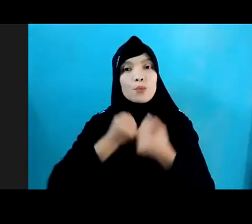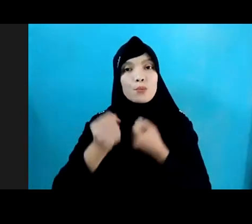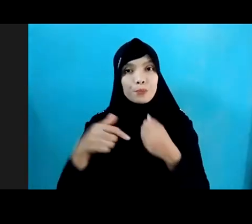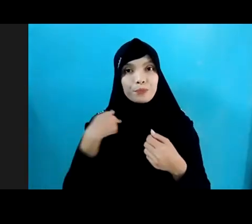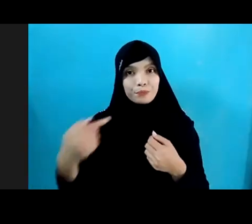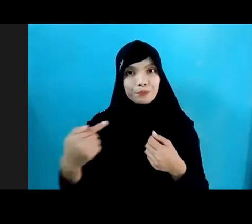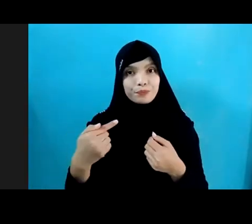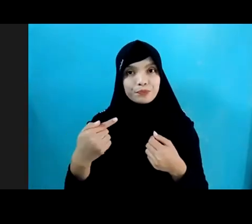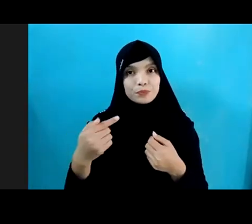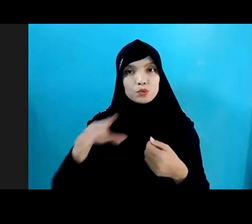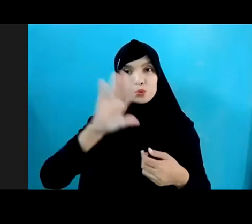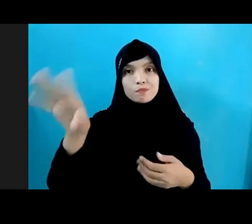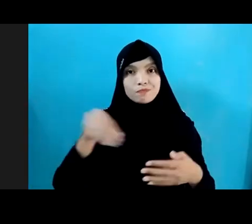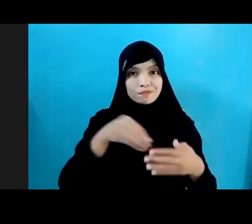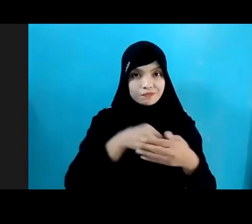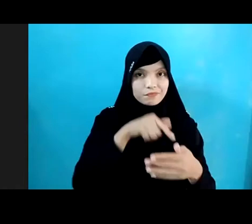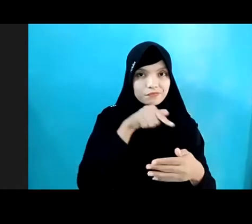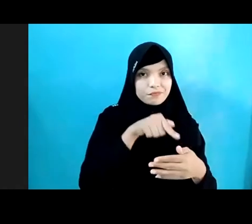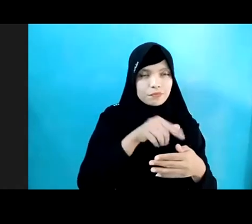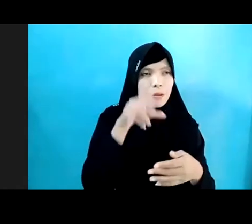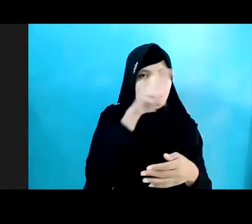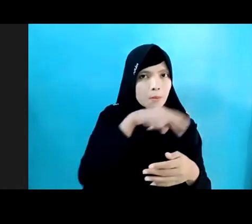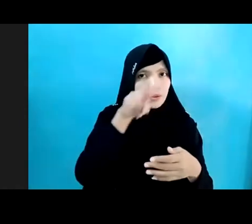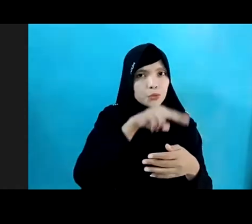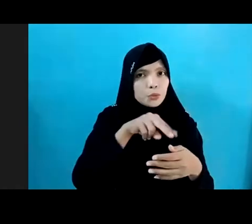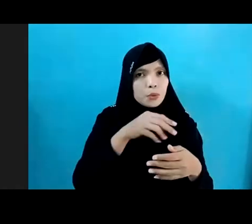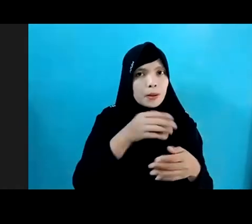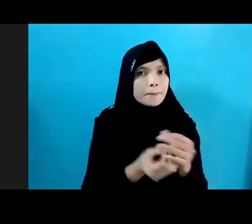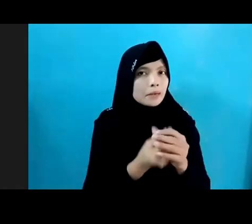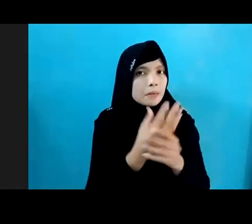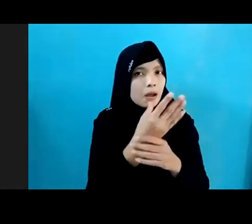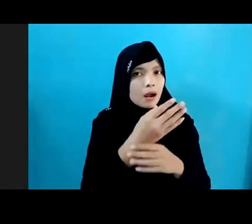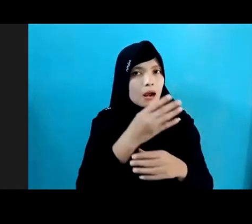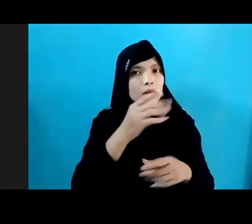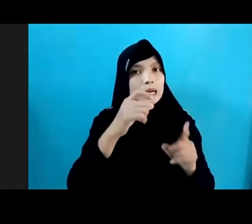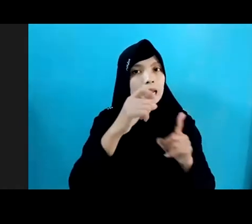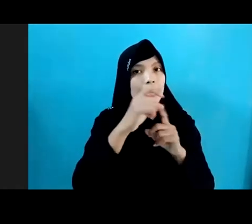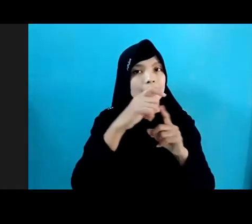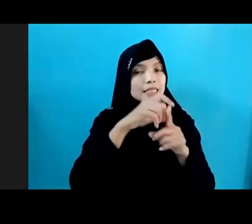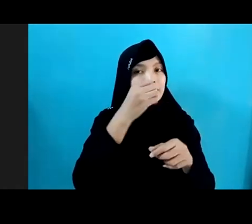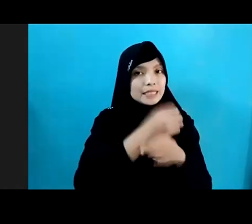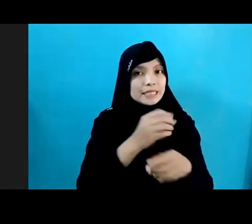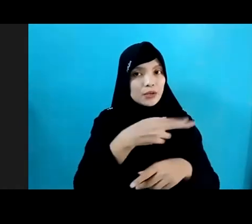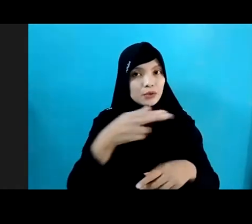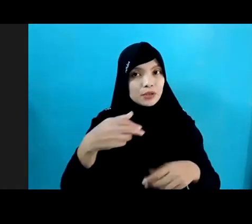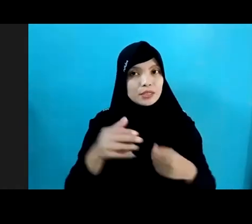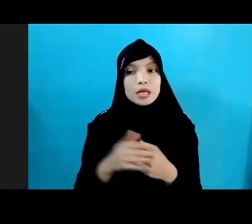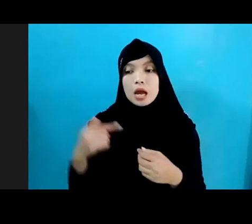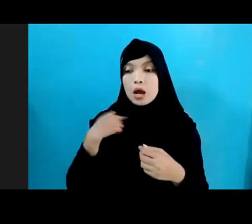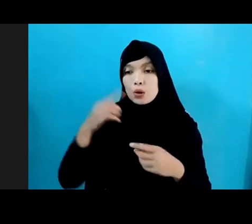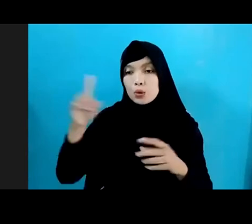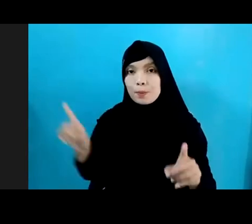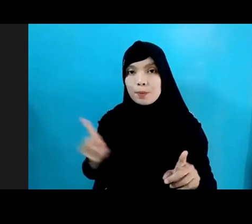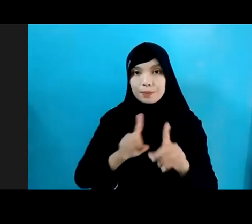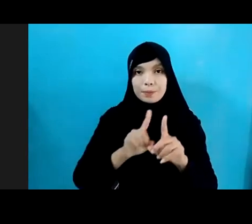Sebagai Bentuk Kontribusi Kami Dalam Pemantauan Perkembangan SDG Di Indonesia Saya Bersama Dengan 41 Anak Dan